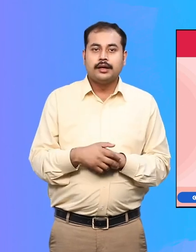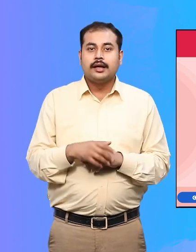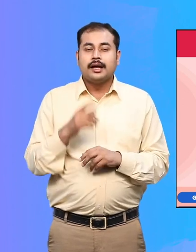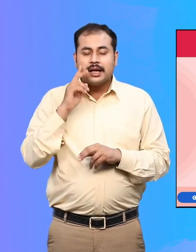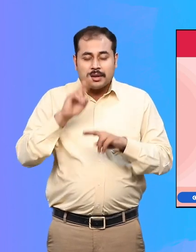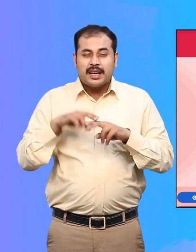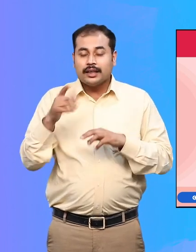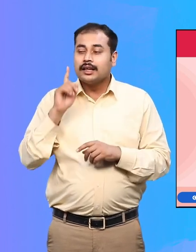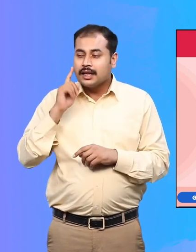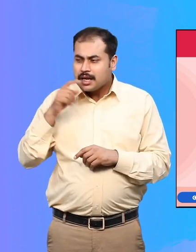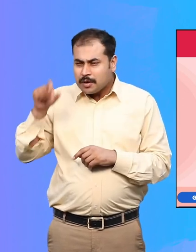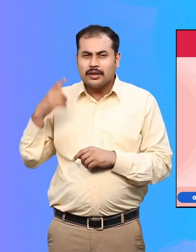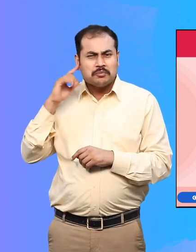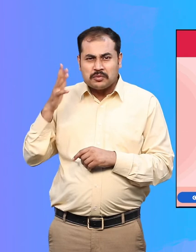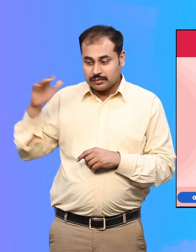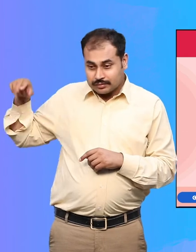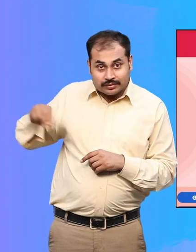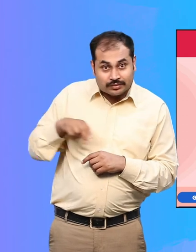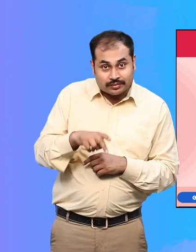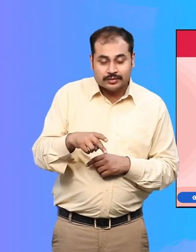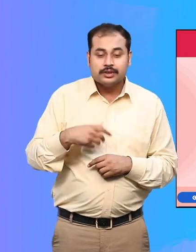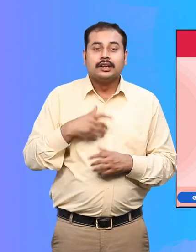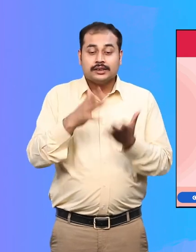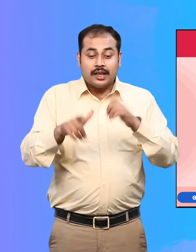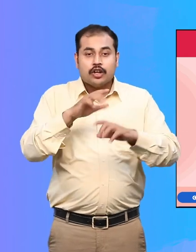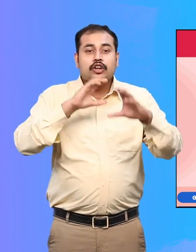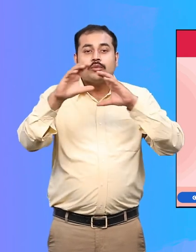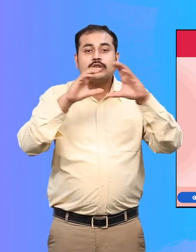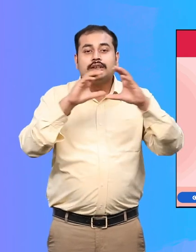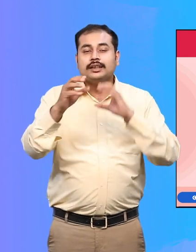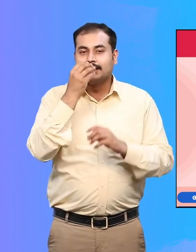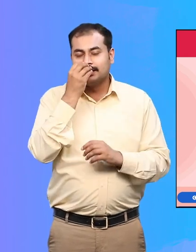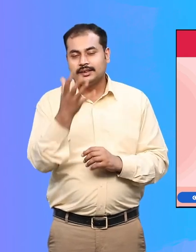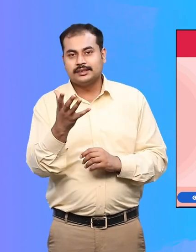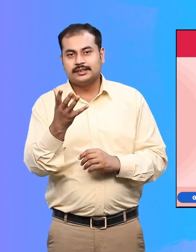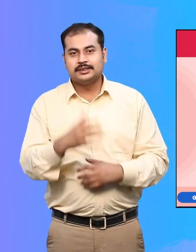जिन्हें उनकी मदद होगी, जिन्हें सुनाई नहीं देता, अत्वा जो बोल नहीं पाते